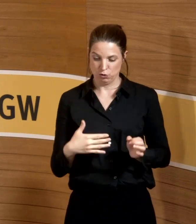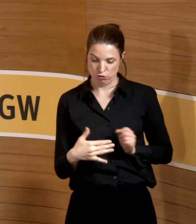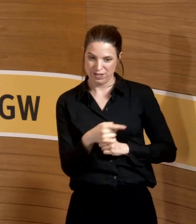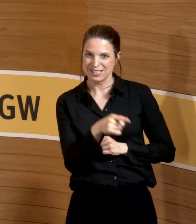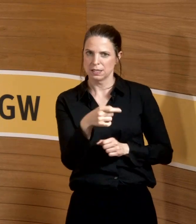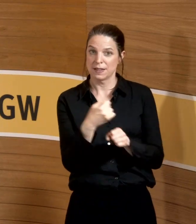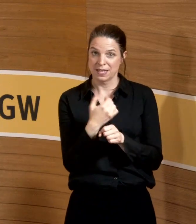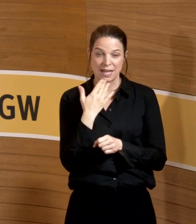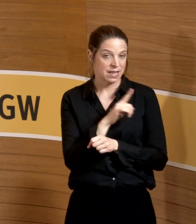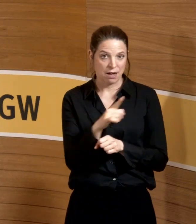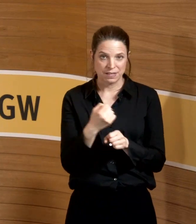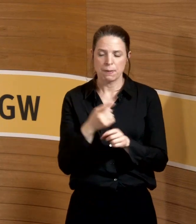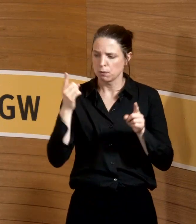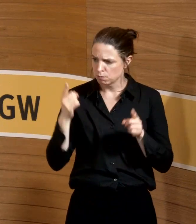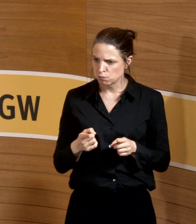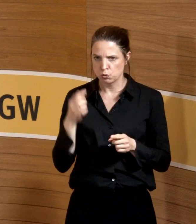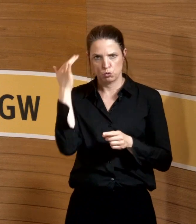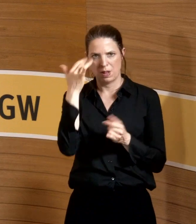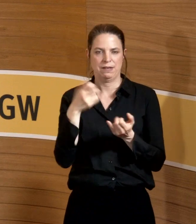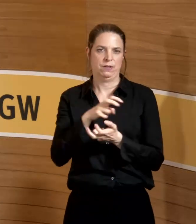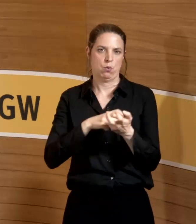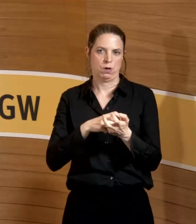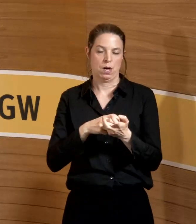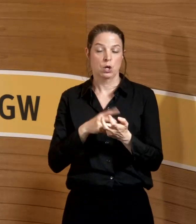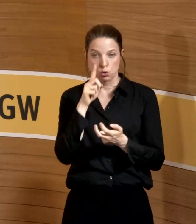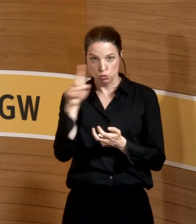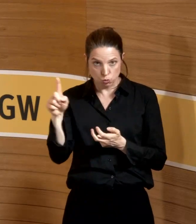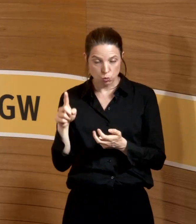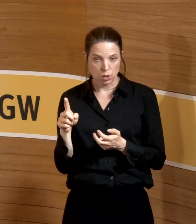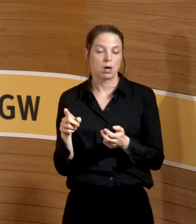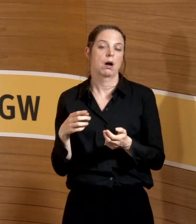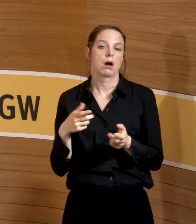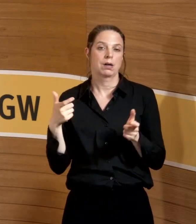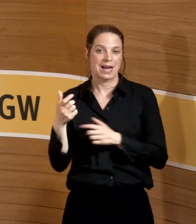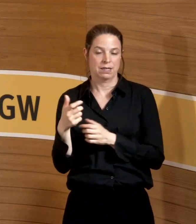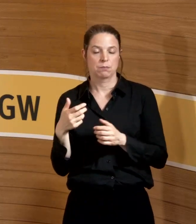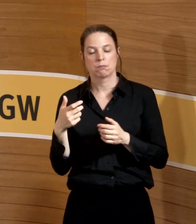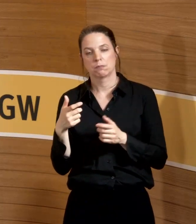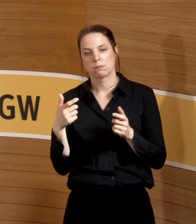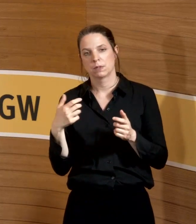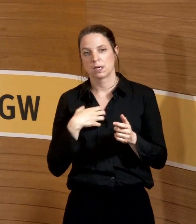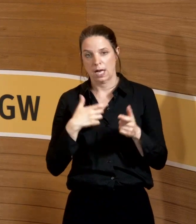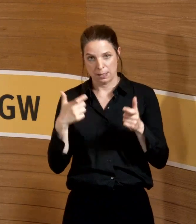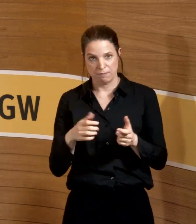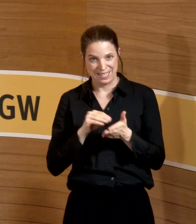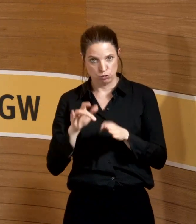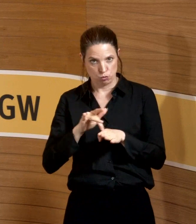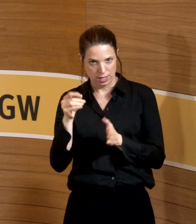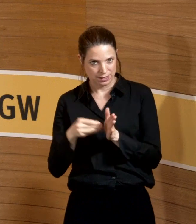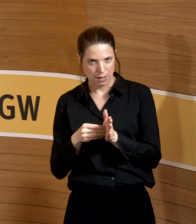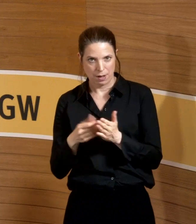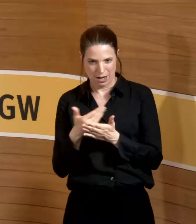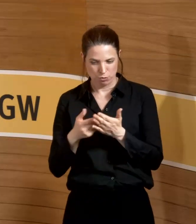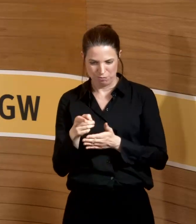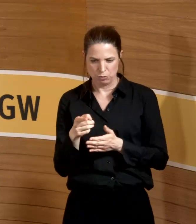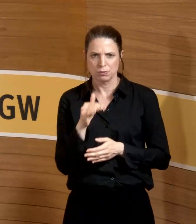diese Tätigkeiten nicht machen kann, dann kann ich nicht nur eine Schülerin da haben. Deswegen ist der Spätdienst oftmals schon nicht wegen der Zeit, sondern eher wegen